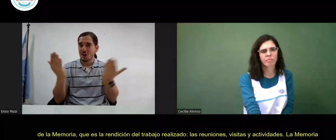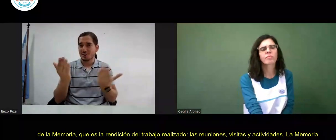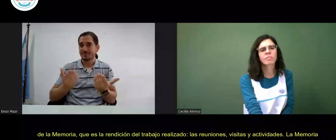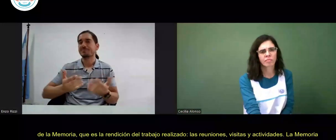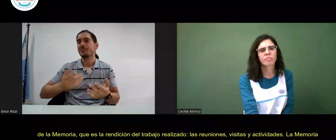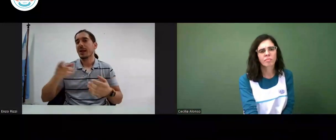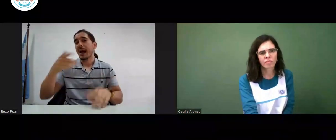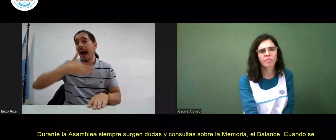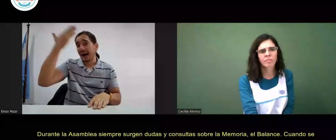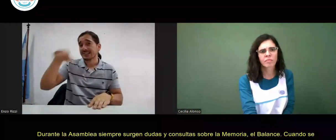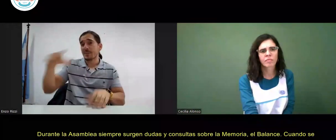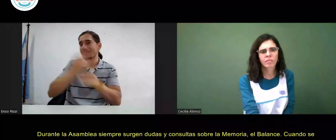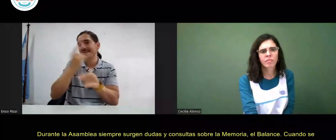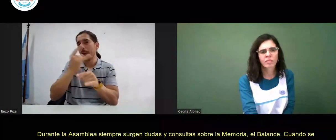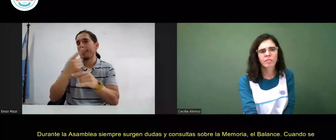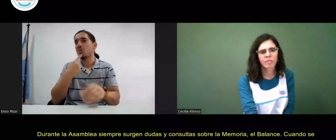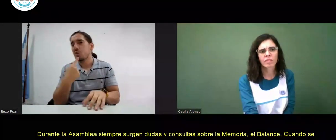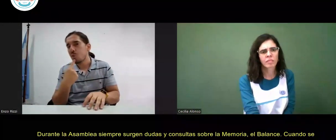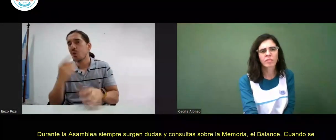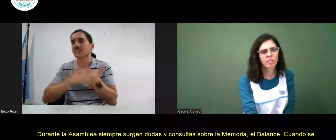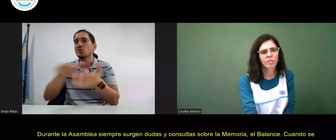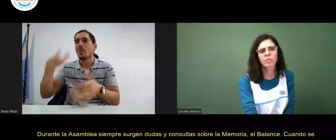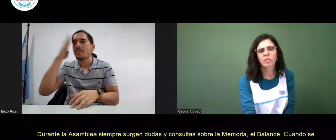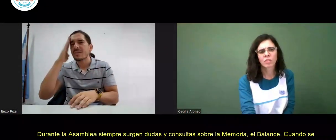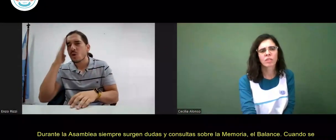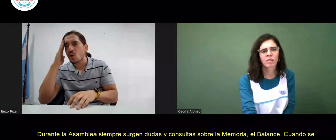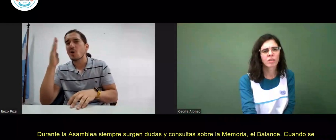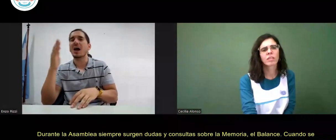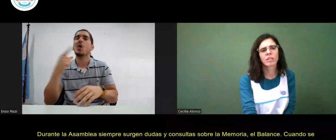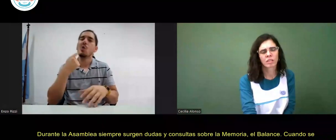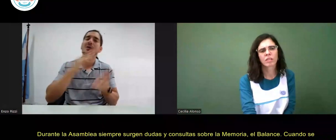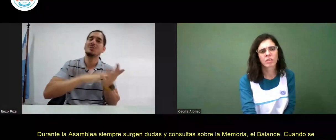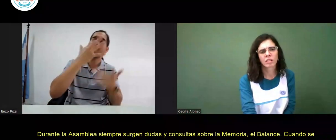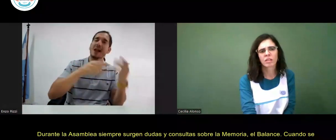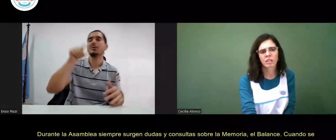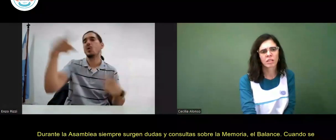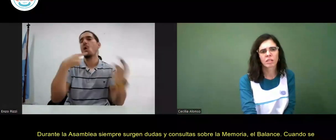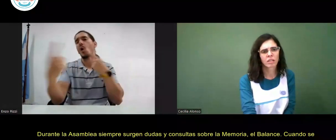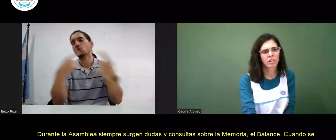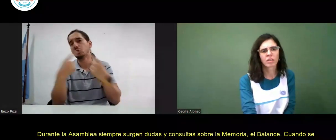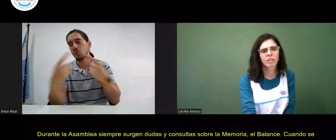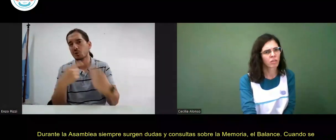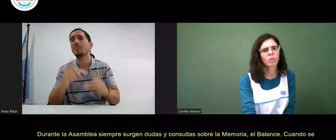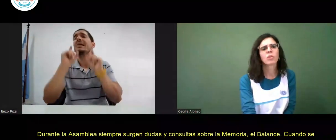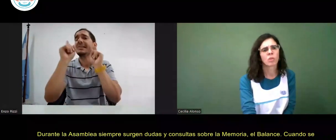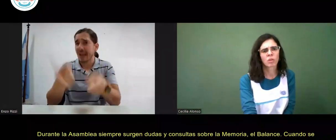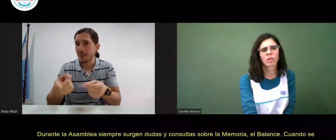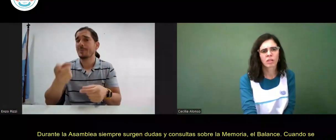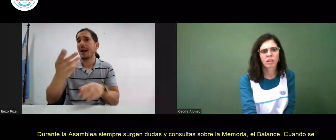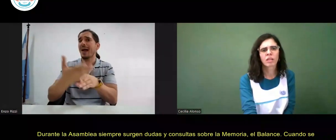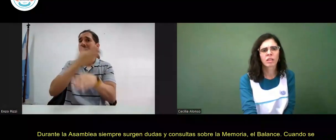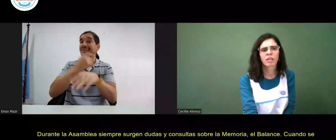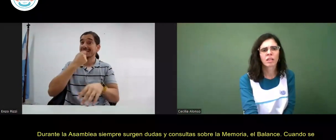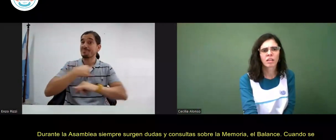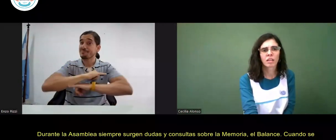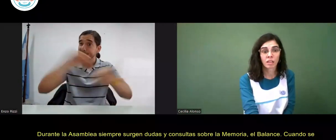durante la asamblea siempre surgen dudas y consultas sobre la memoria el balance cuando se difunde la fecha de la